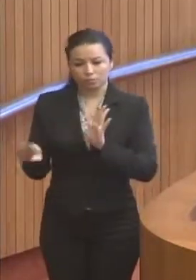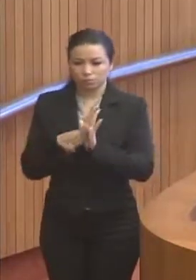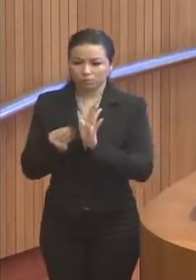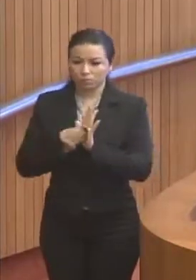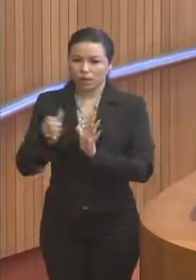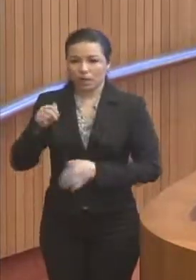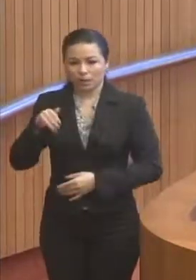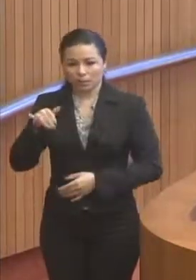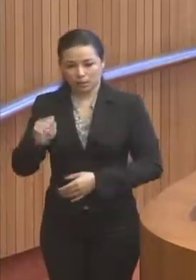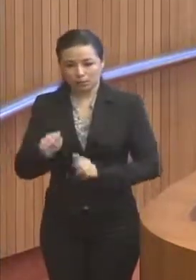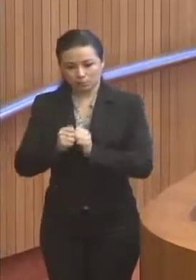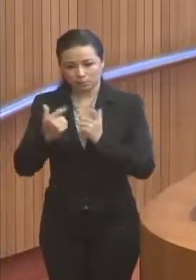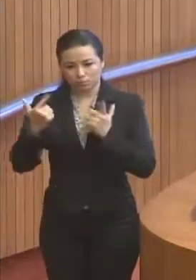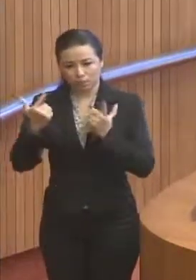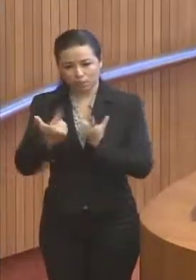votado amanhã. Muito obrigado, Sr. Presidente.